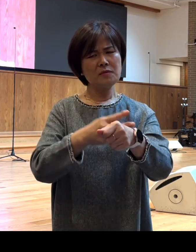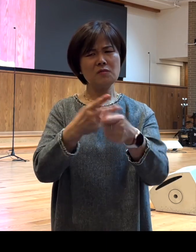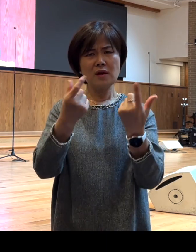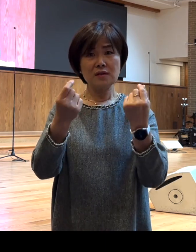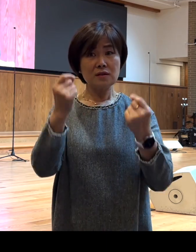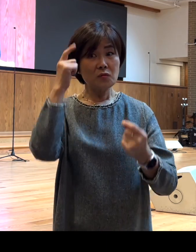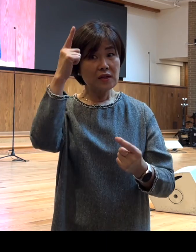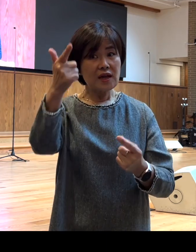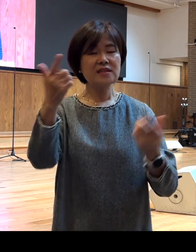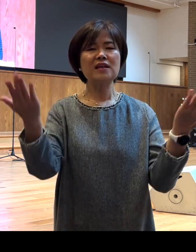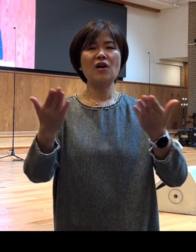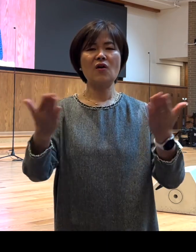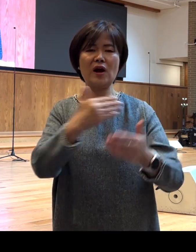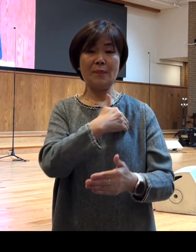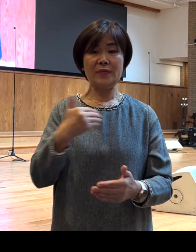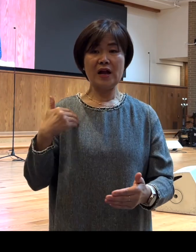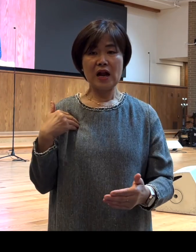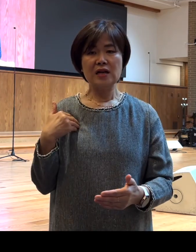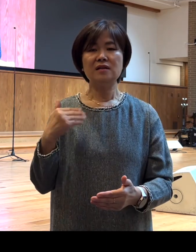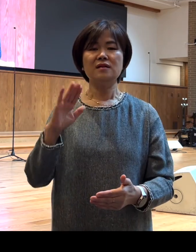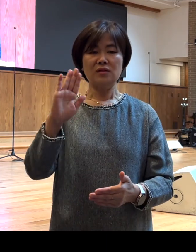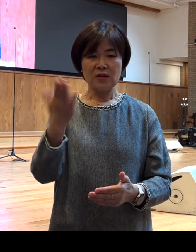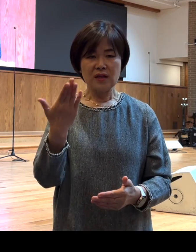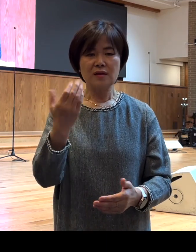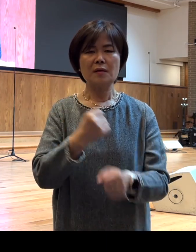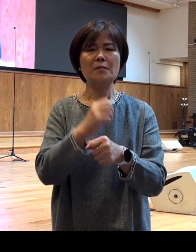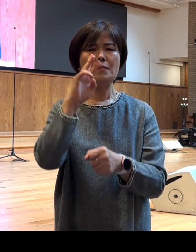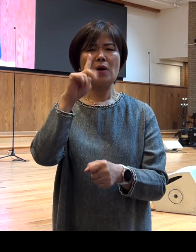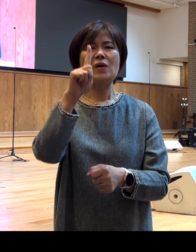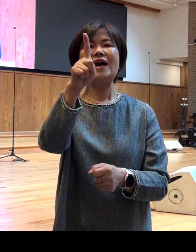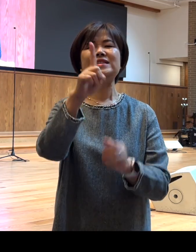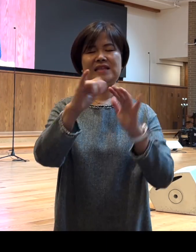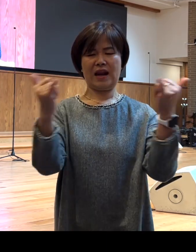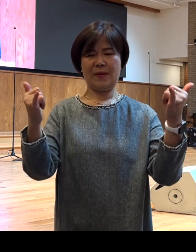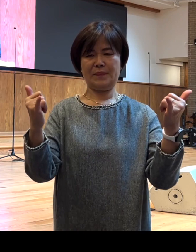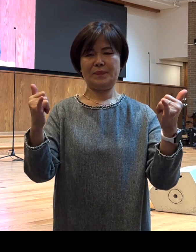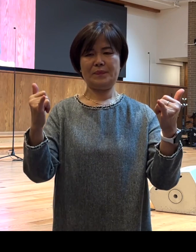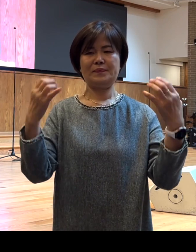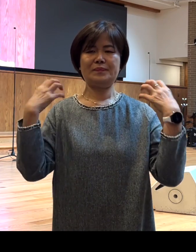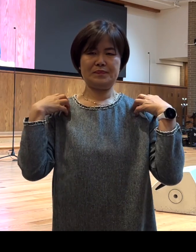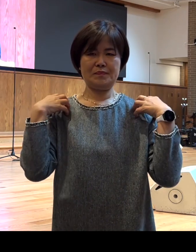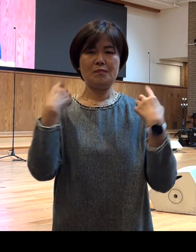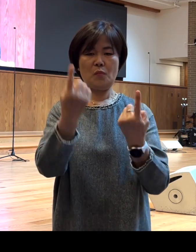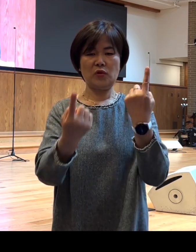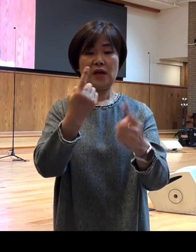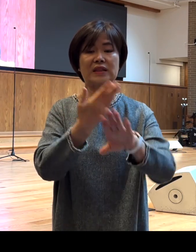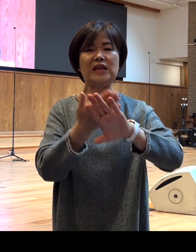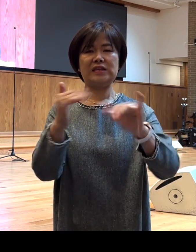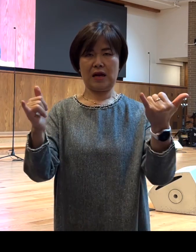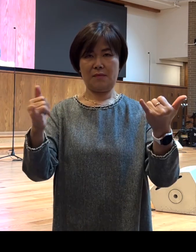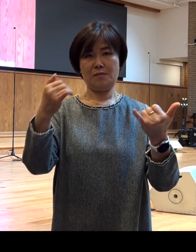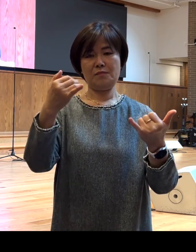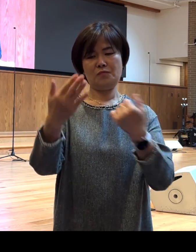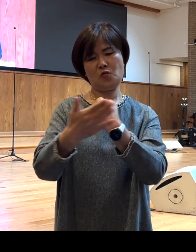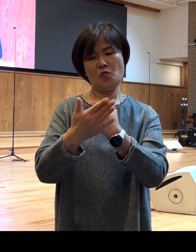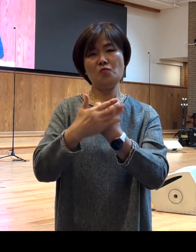감당할 수 있었던 것은 바울 한 사람의 역할이 아니었습니다 그럼 바울 서신서에